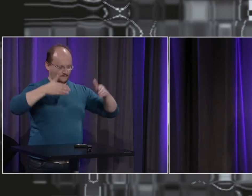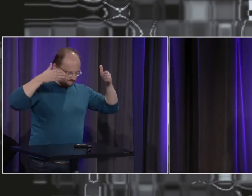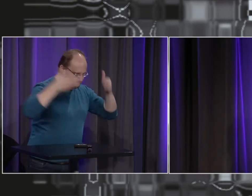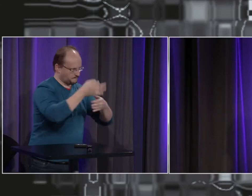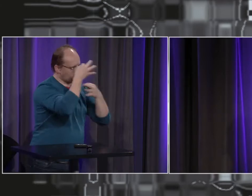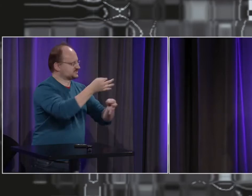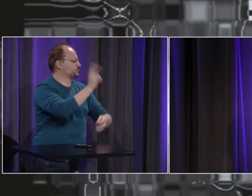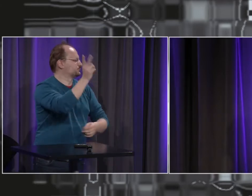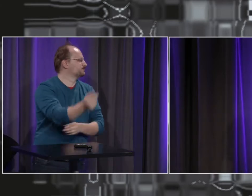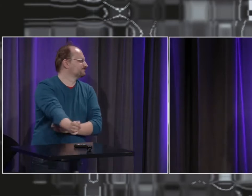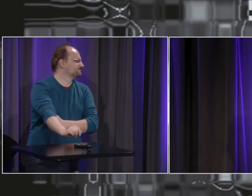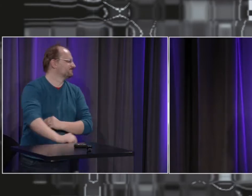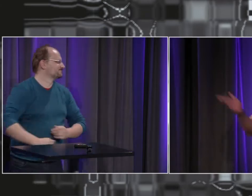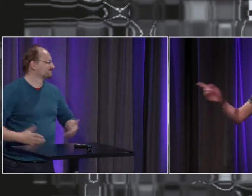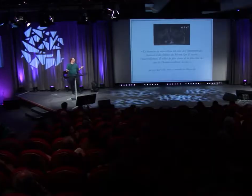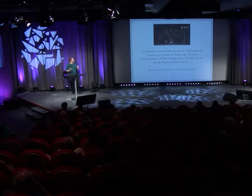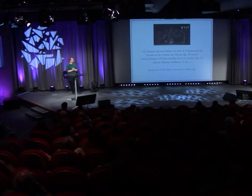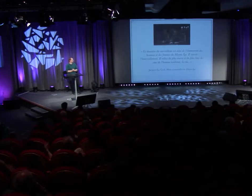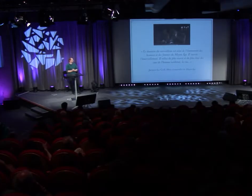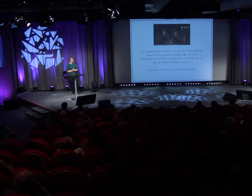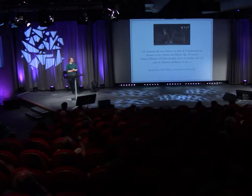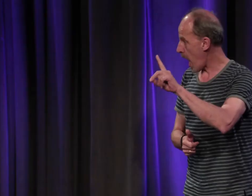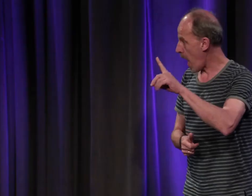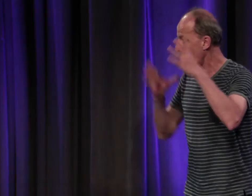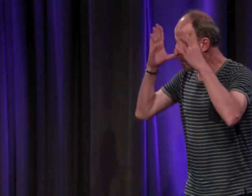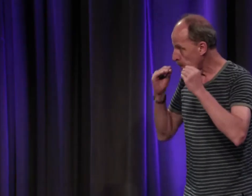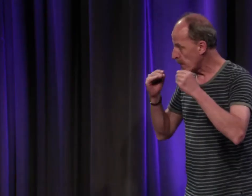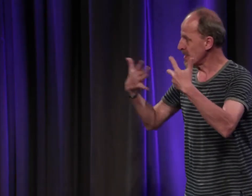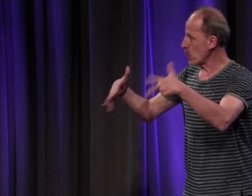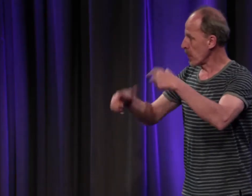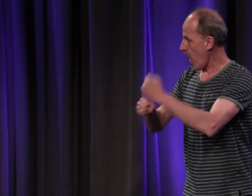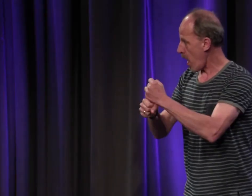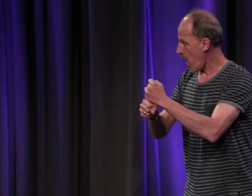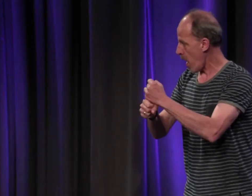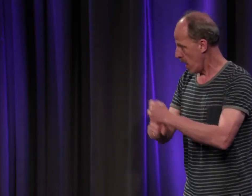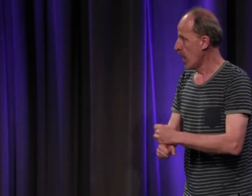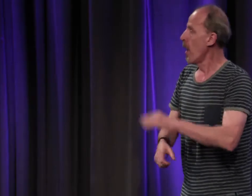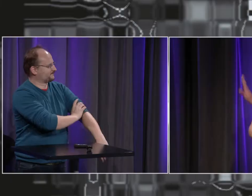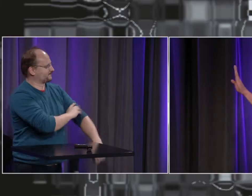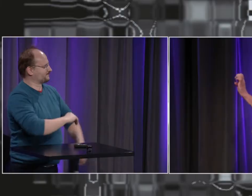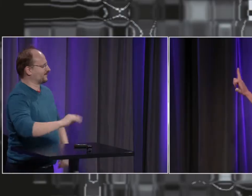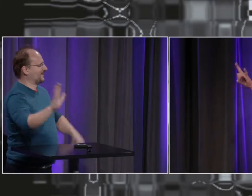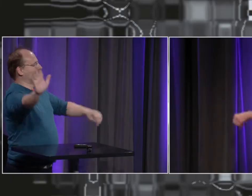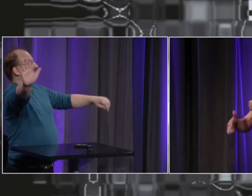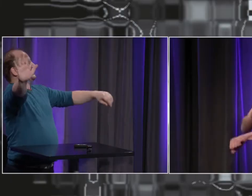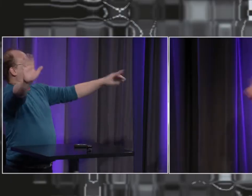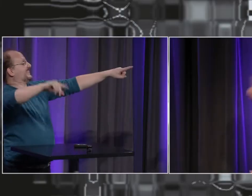à ses contemporains qui étaient plutôt des devenus sourds donc moi je fais vraiment une recherche sur les personnes nées sourdes ils étaient plutôt